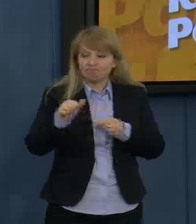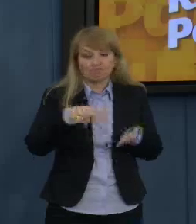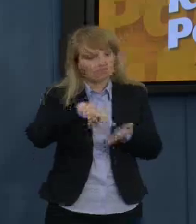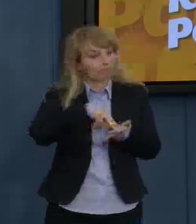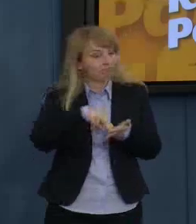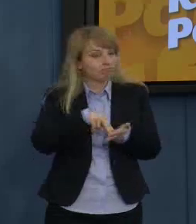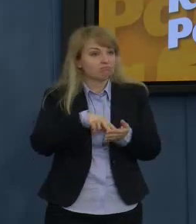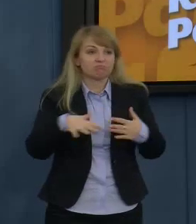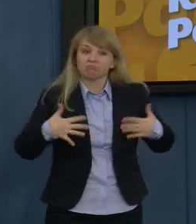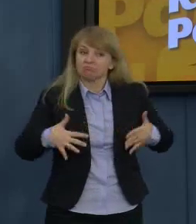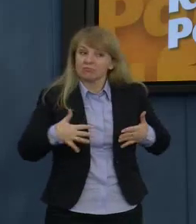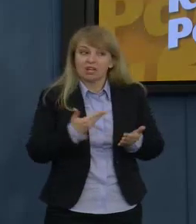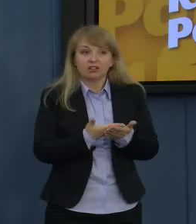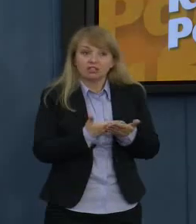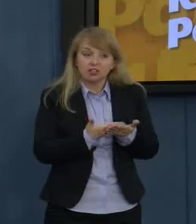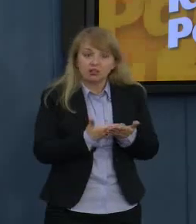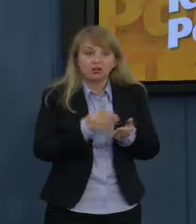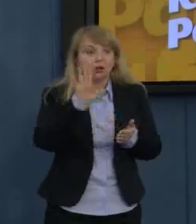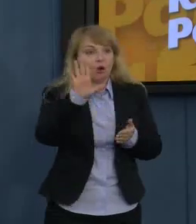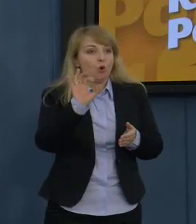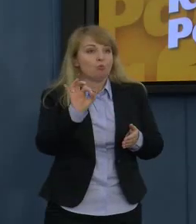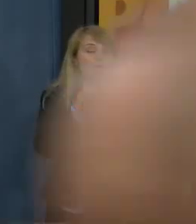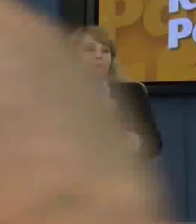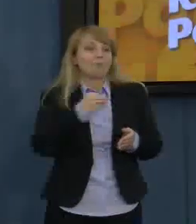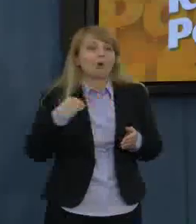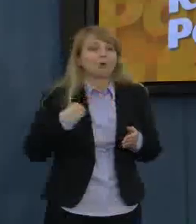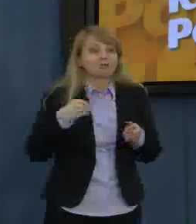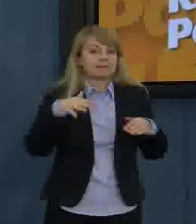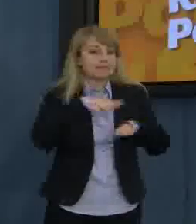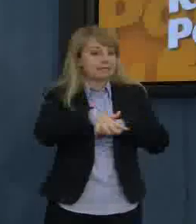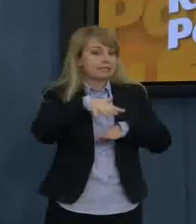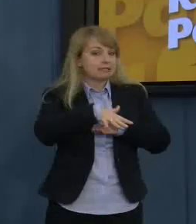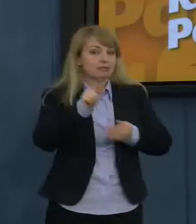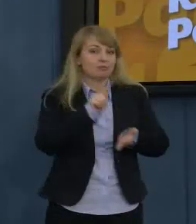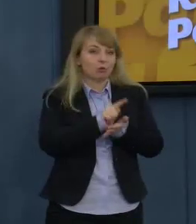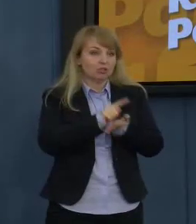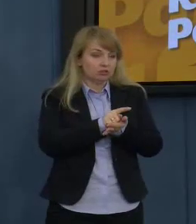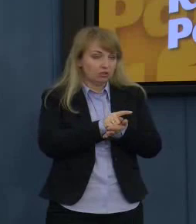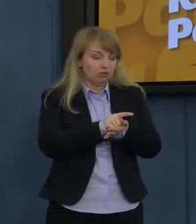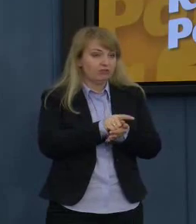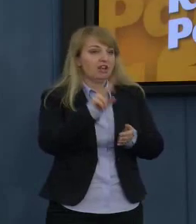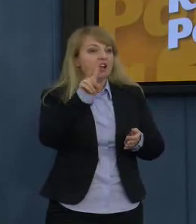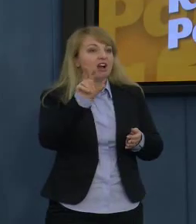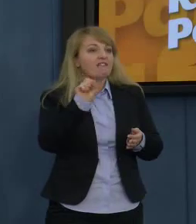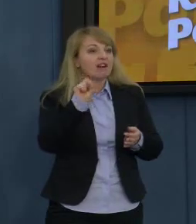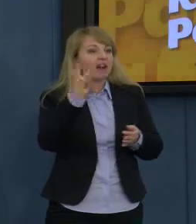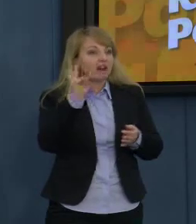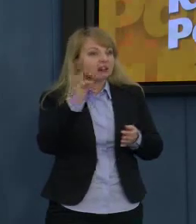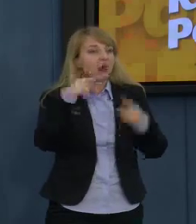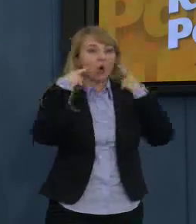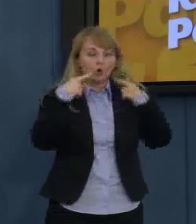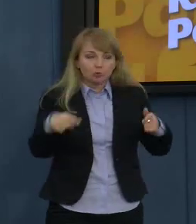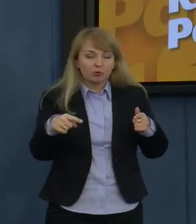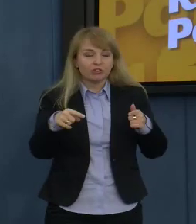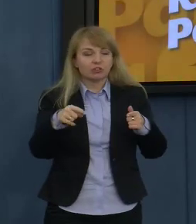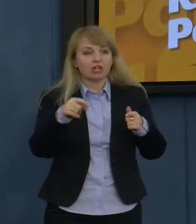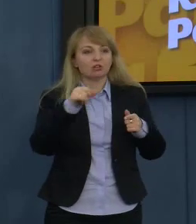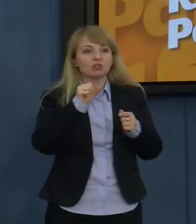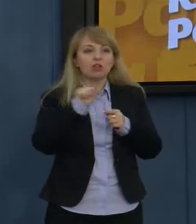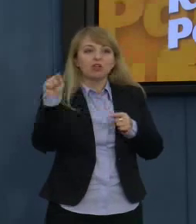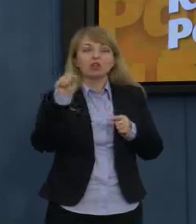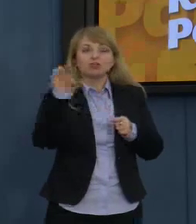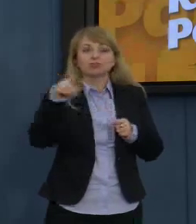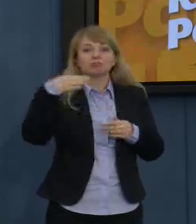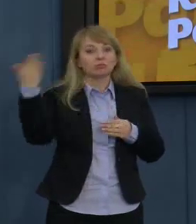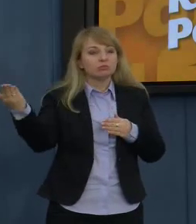generalnie w polskim systemie podatkowym jest taka zasada, że w przypadku podatku VAT odpowiedzialnością za odprowadzenie tego podatku obciążony